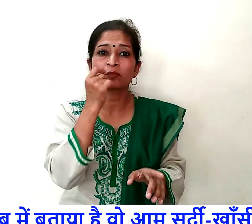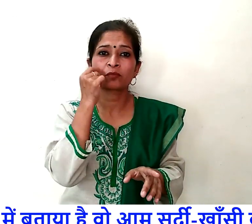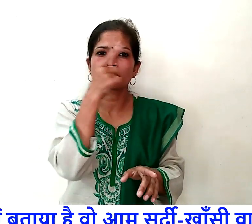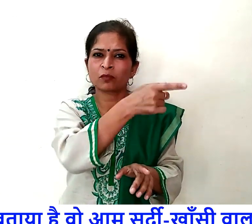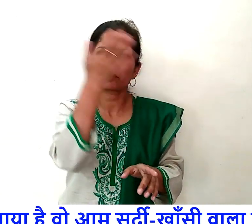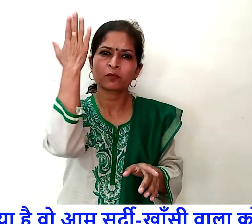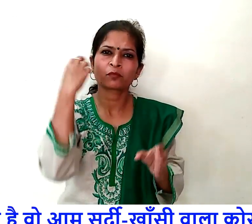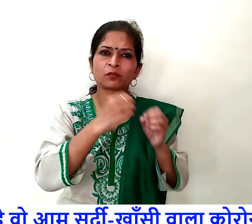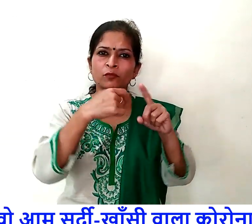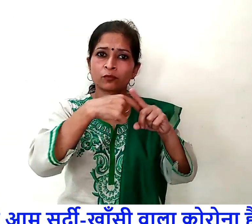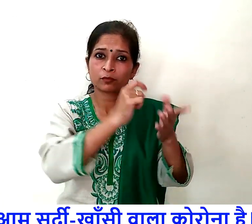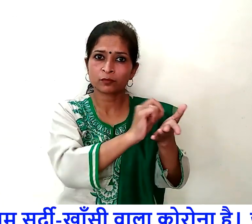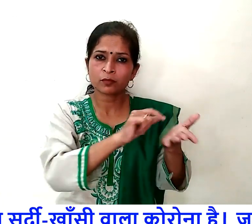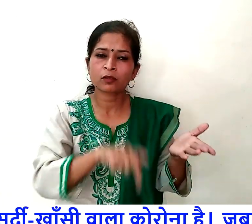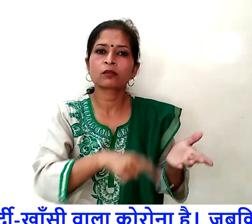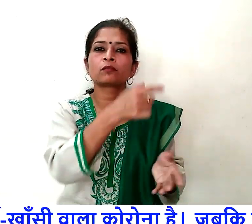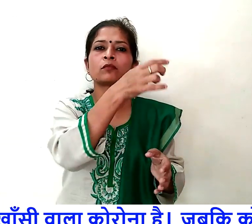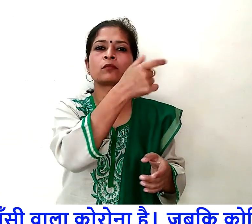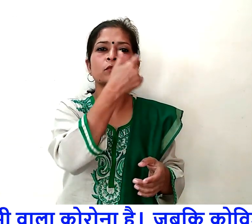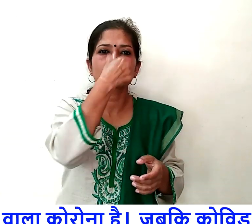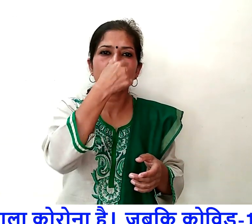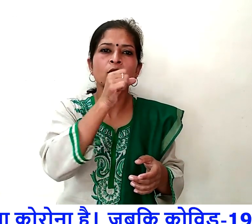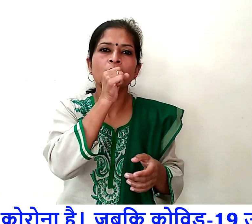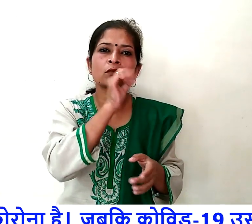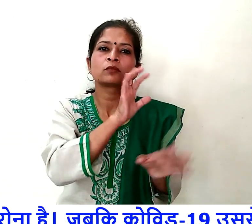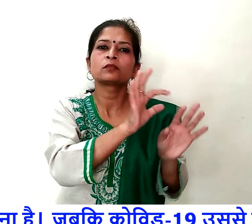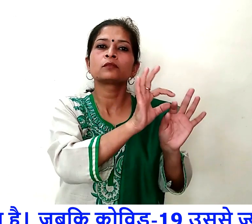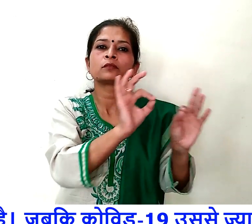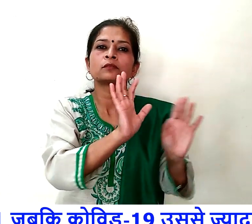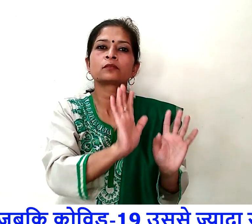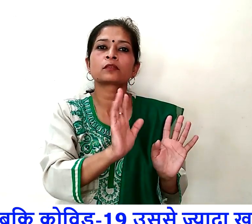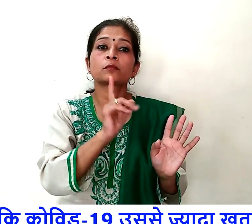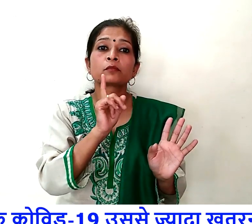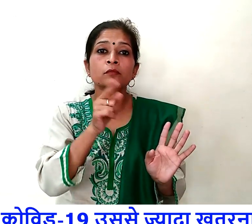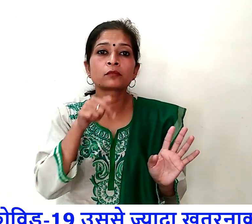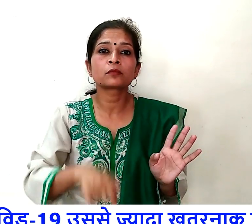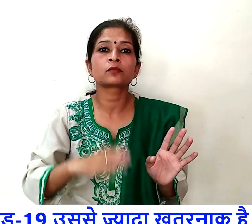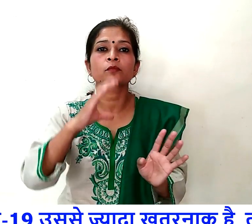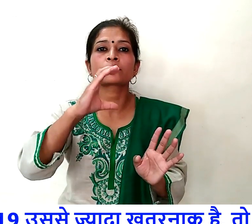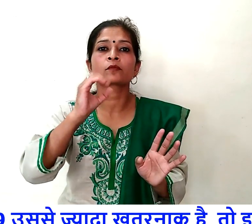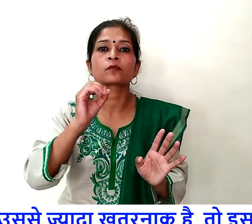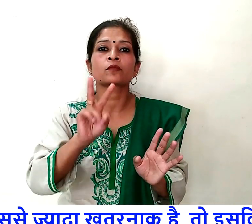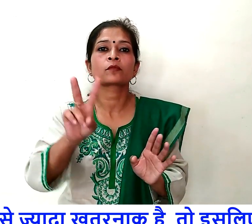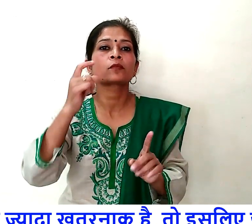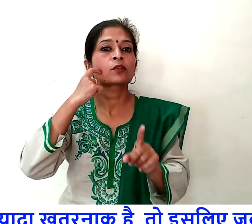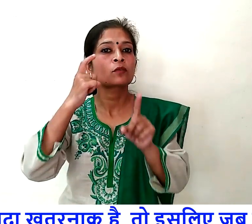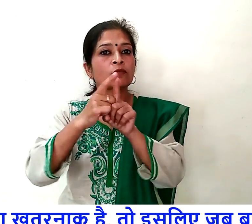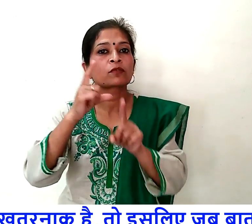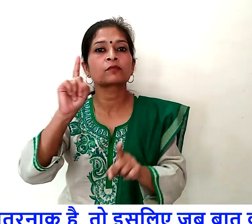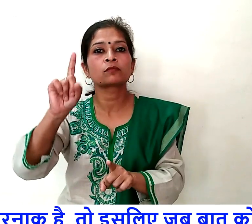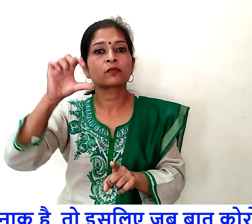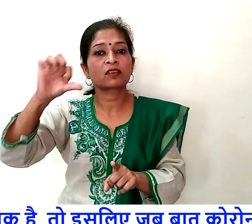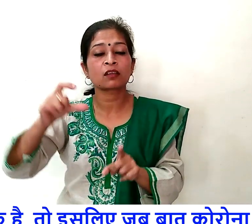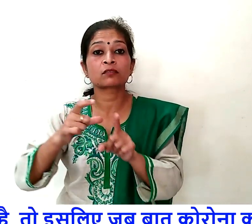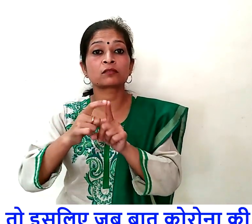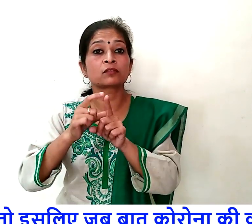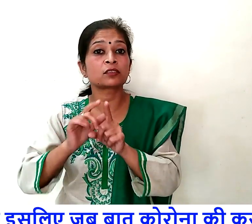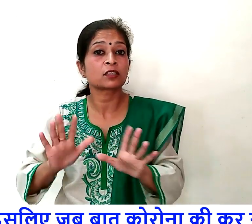बताया है वो आम सर्दी खासी वाला कोरोना है जबकि कोविड 19 उचसे ज़ादा खतरनाक है तो